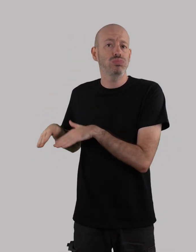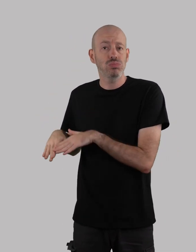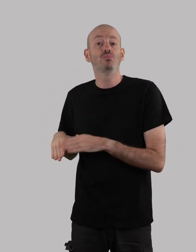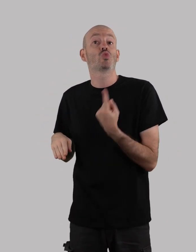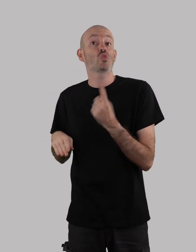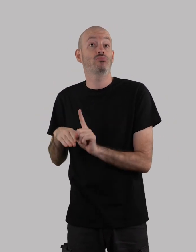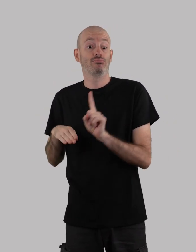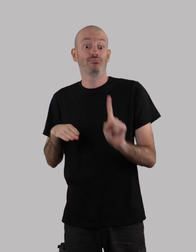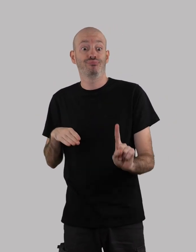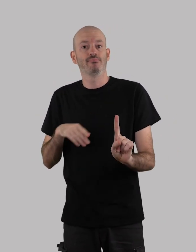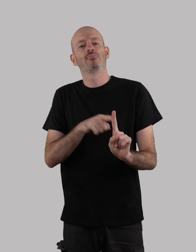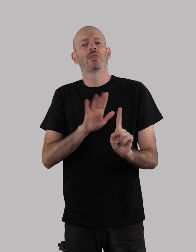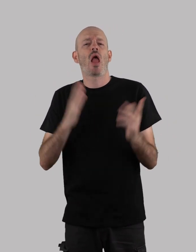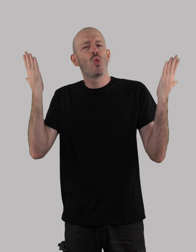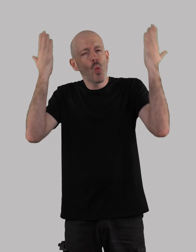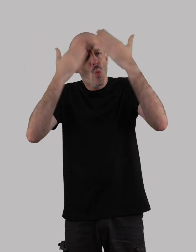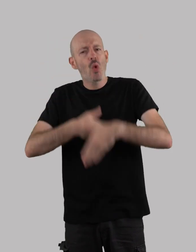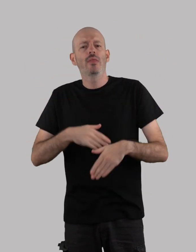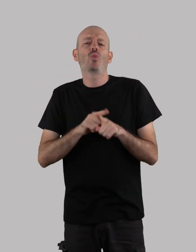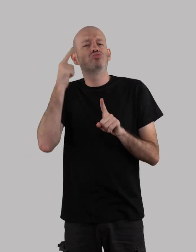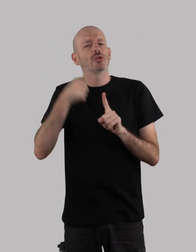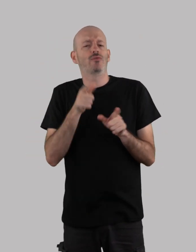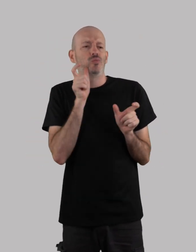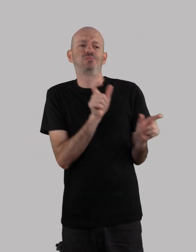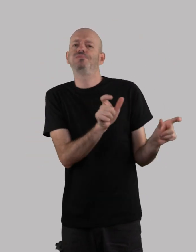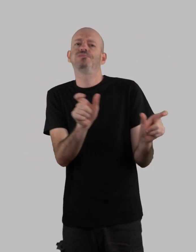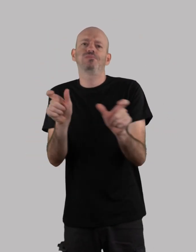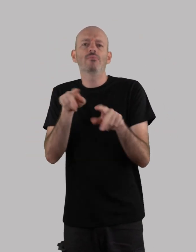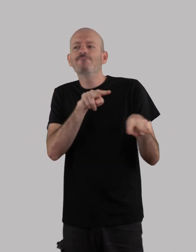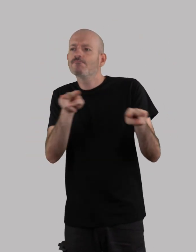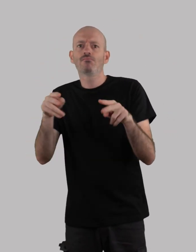o soldado que estava a aguardar o acampamento começou a gritar.